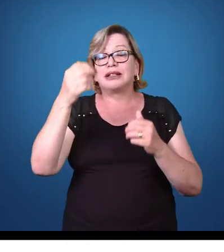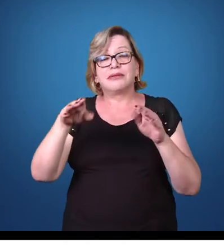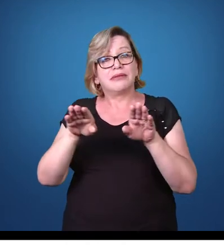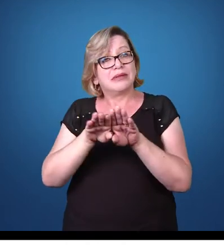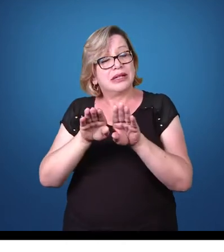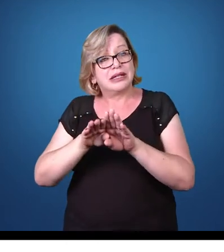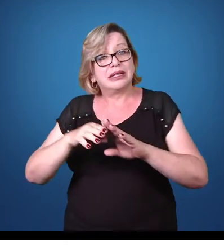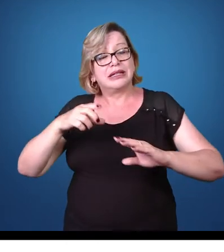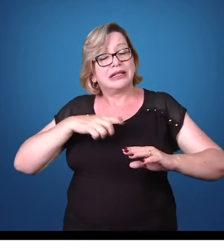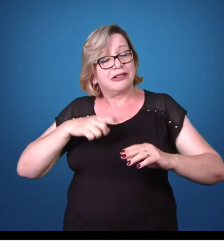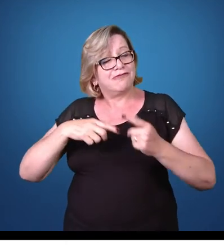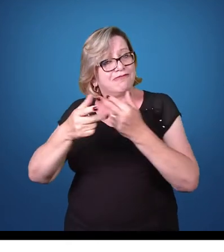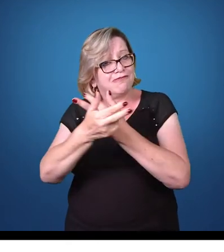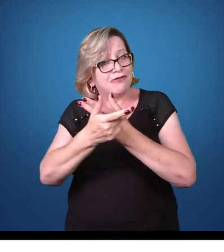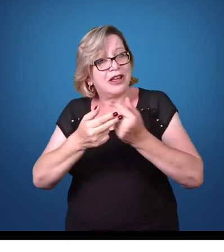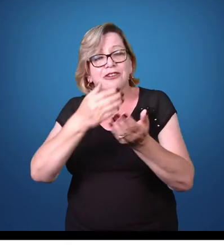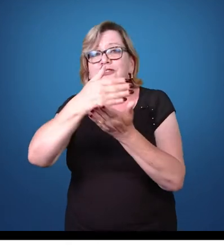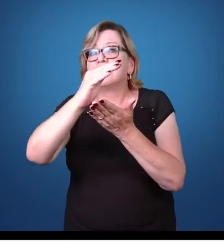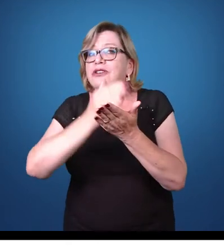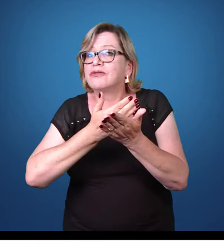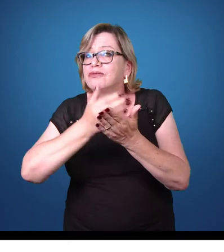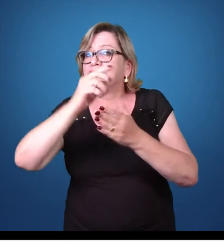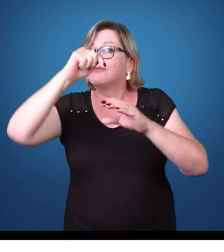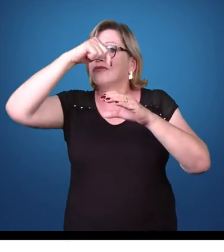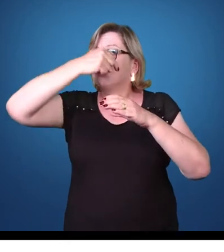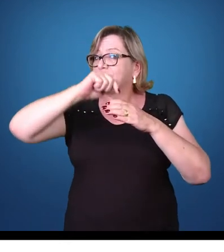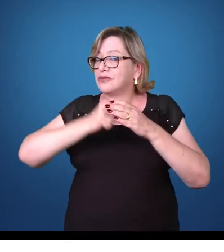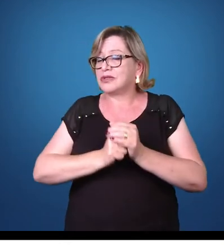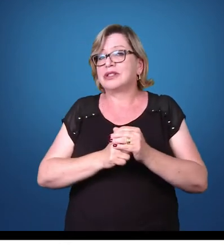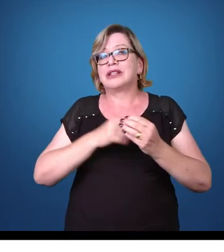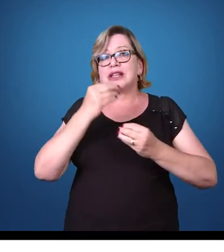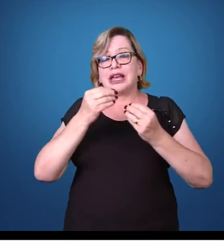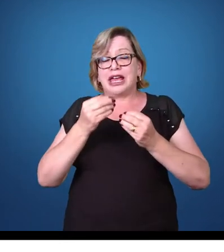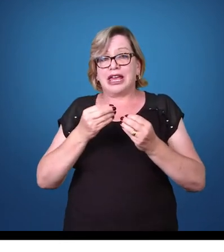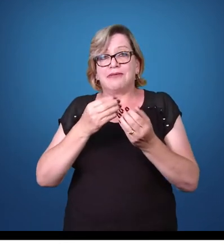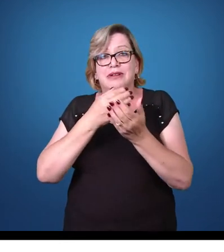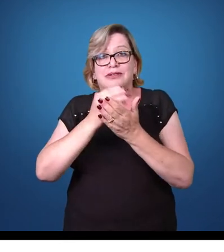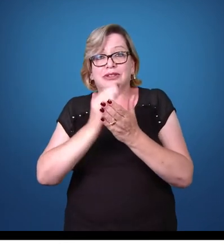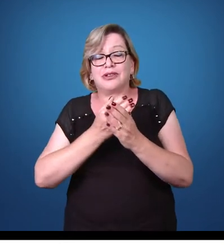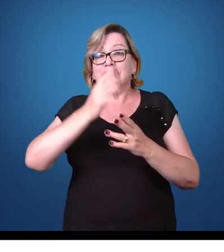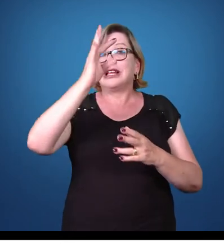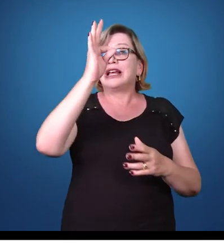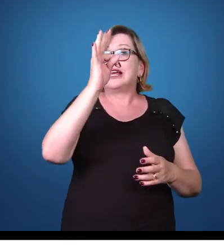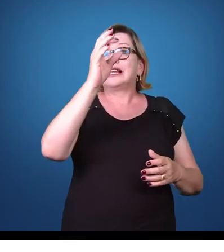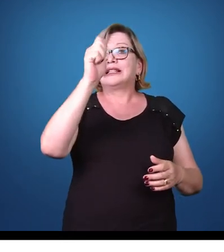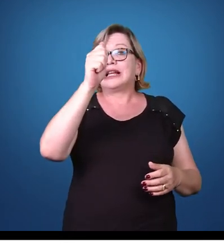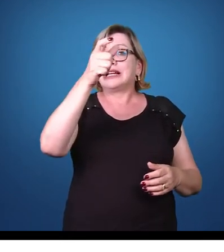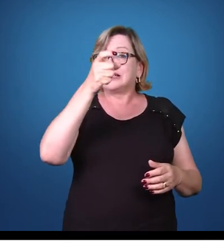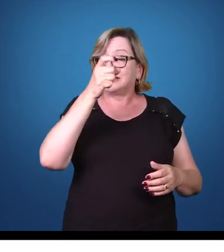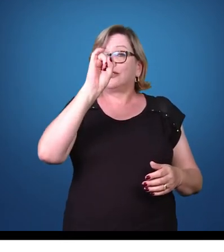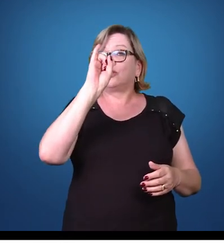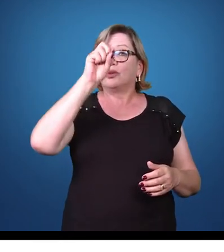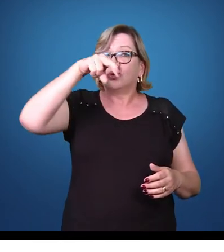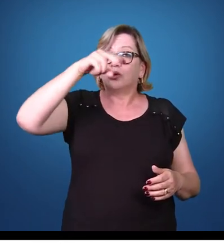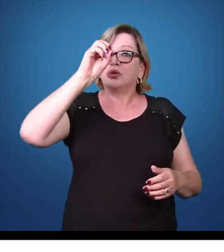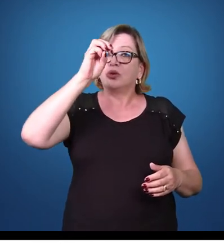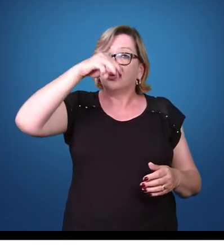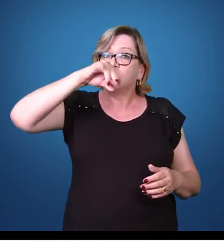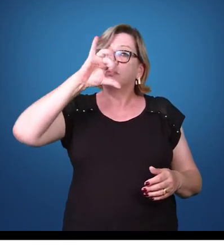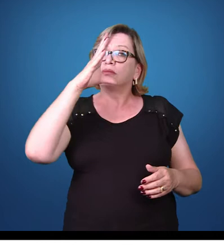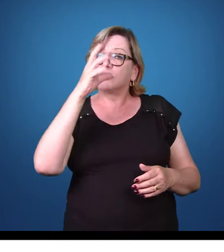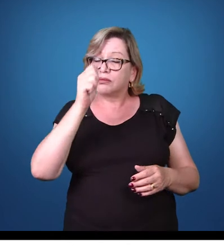no filo apicomplexa, ospero ou esporozoa. Essa é uma classificação taxonômica. Lembrando que outros filos